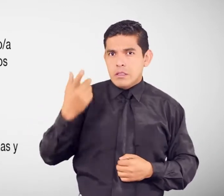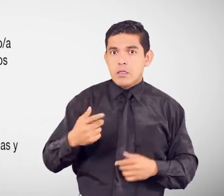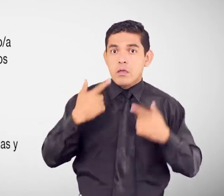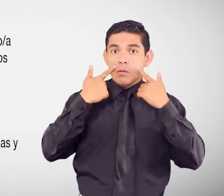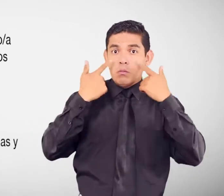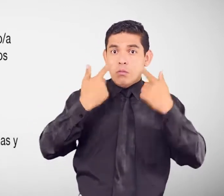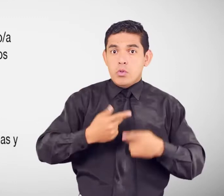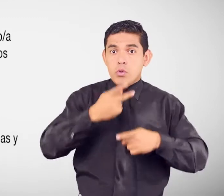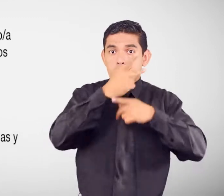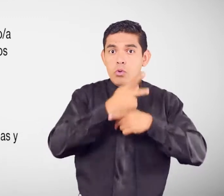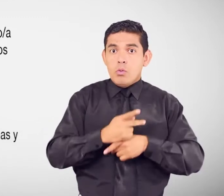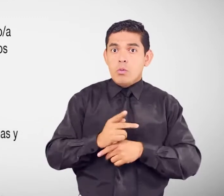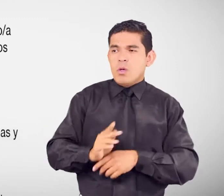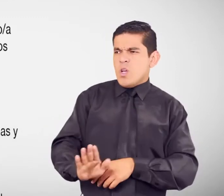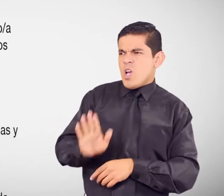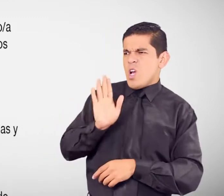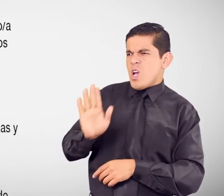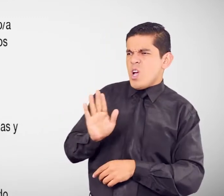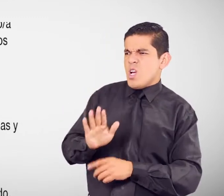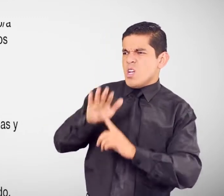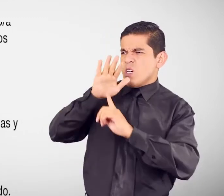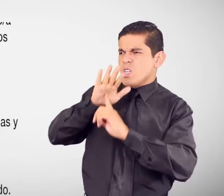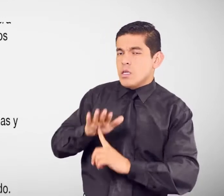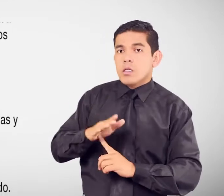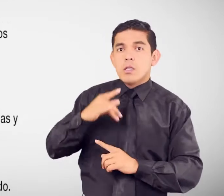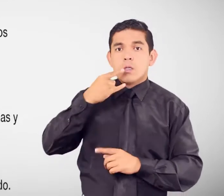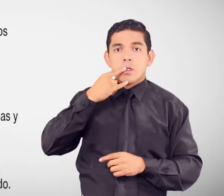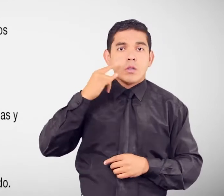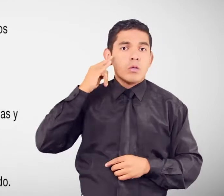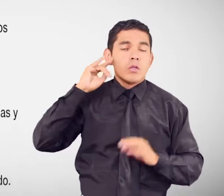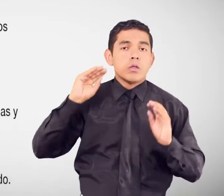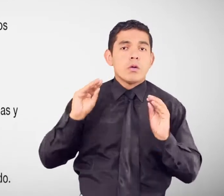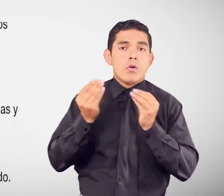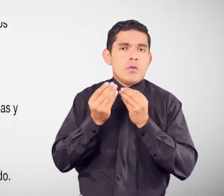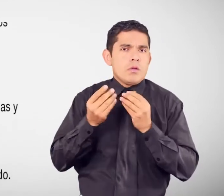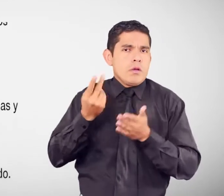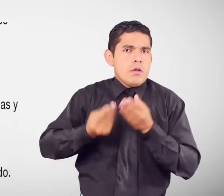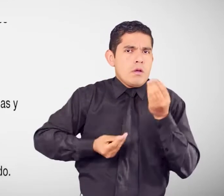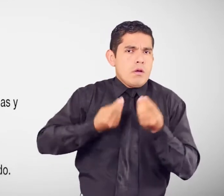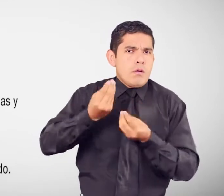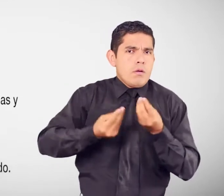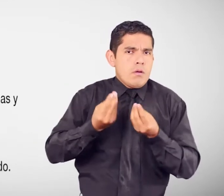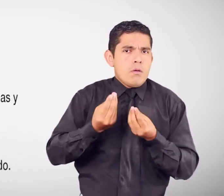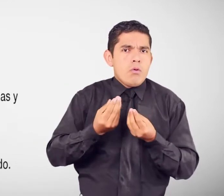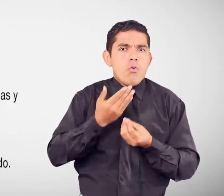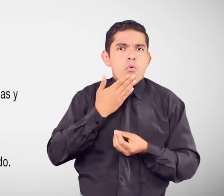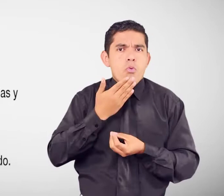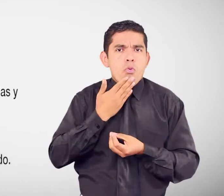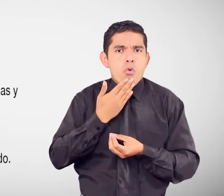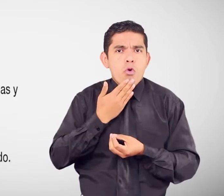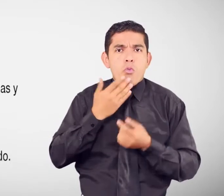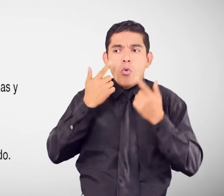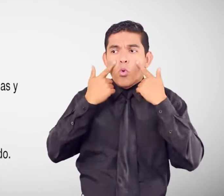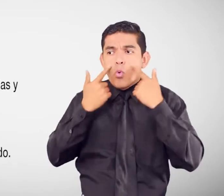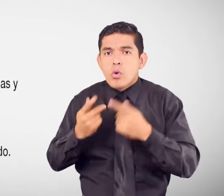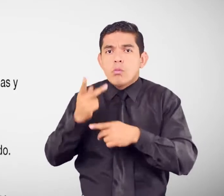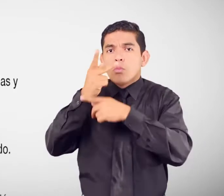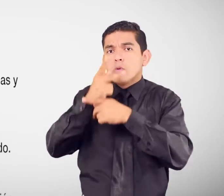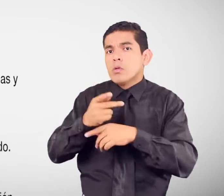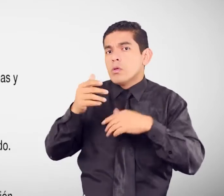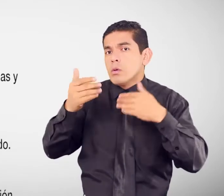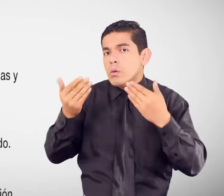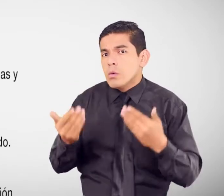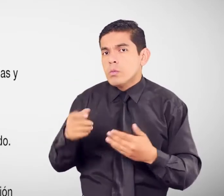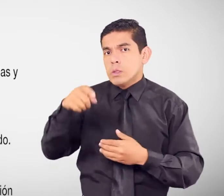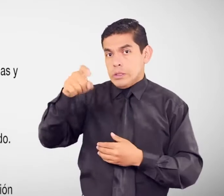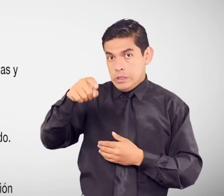en casos de amenaza o violación de los derechos de niños, niñas y adolescentes para que se dispongan medidas de protección que